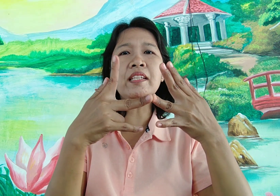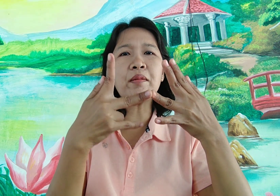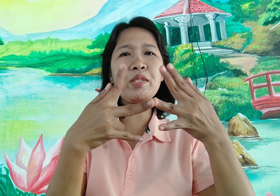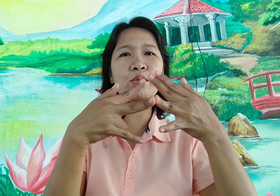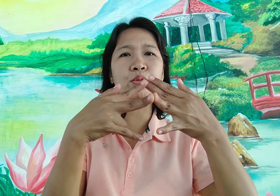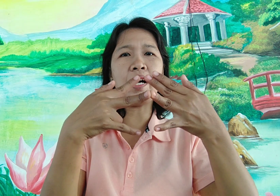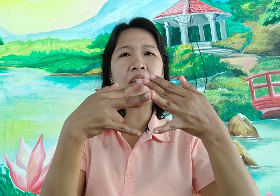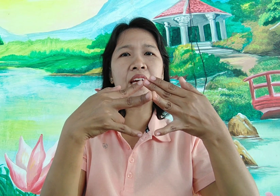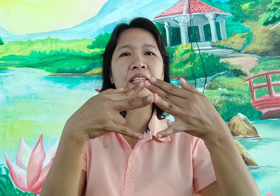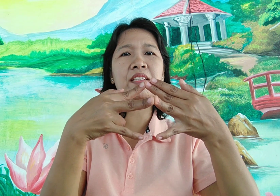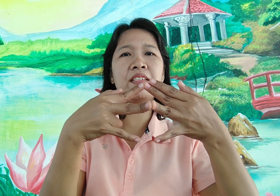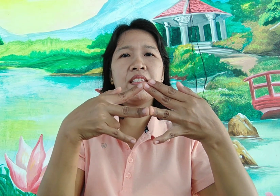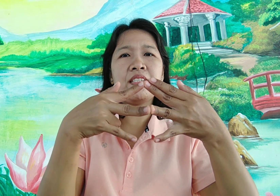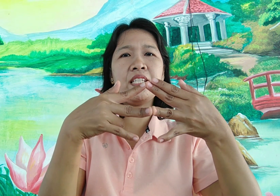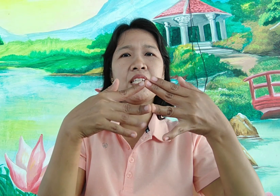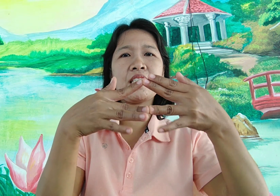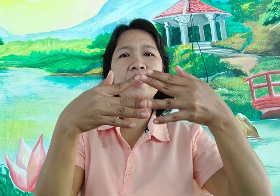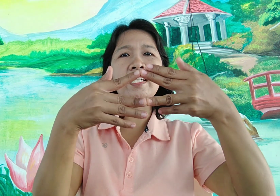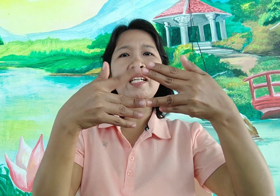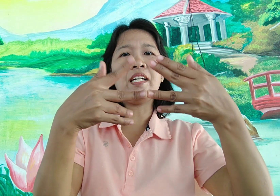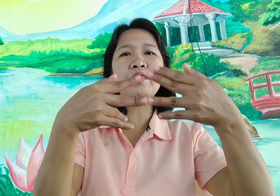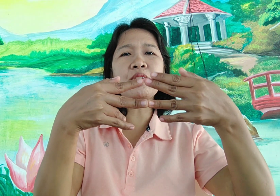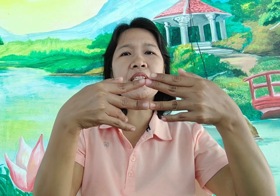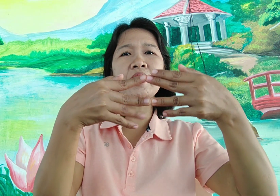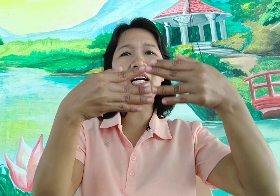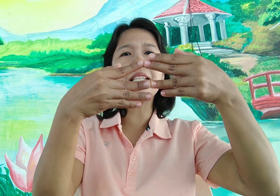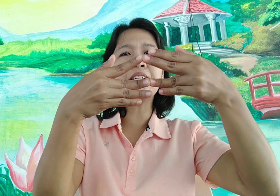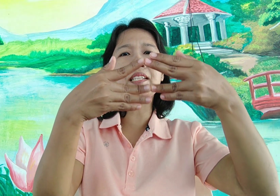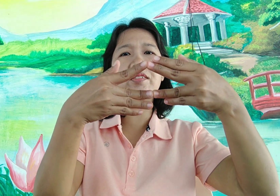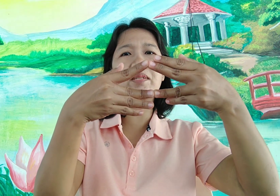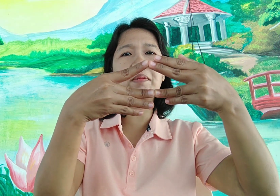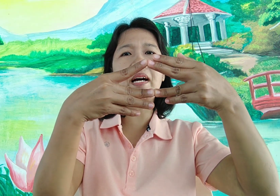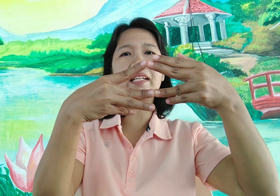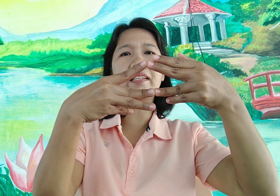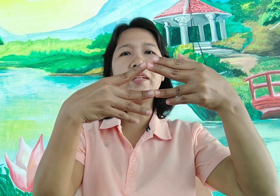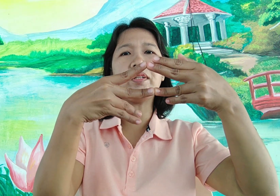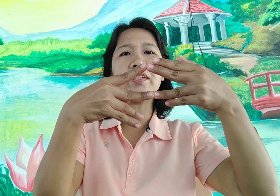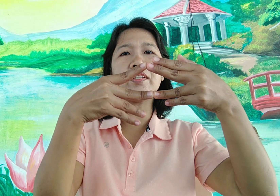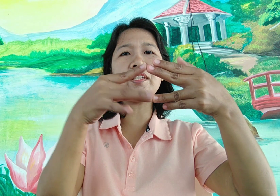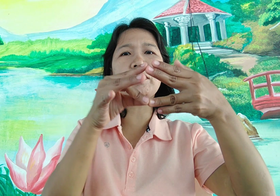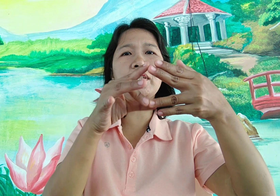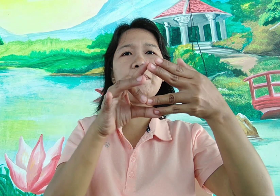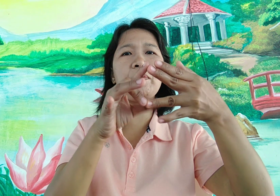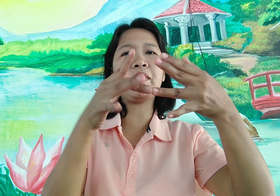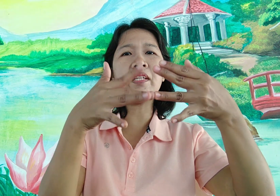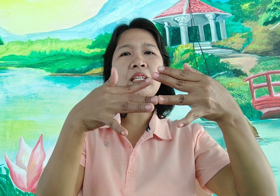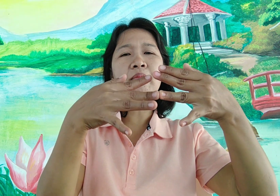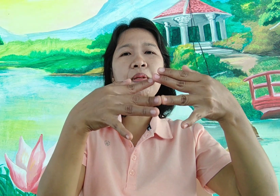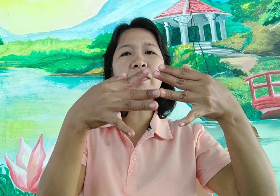times 2 ay 6 at yung 6 i-add natin dito sa baba 10, 20, 30, 40, 50 50